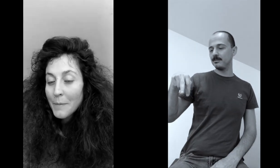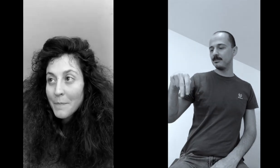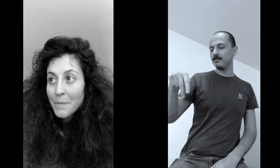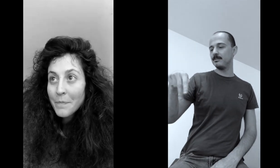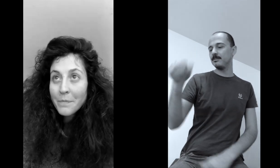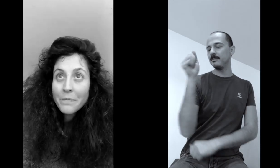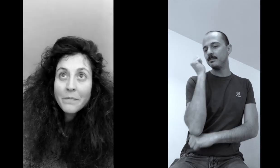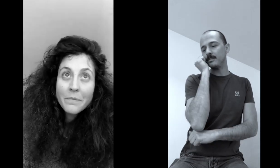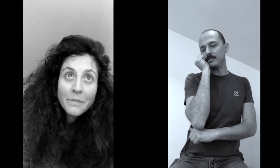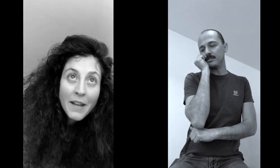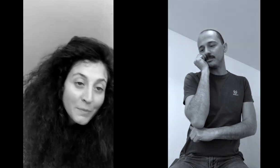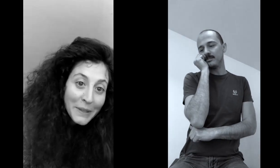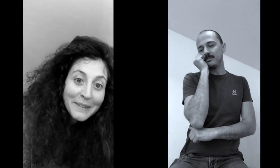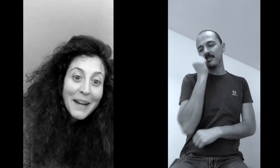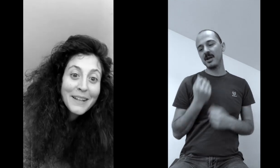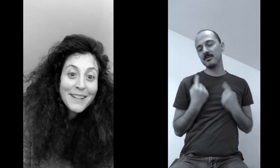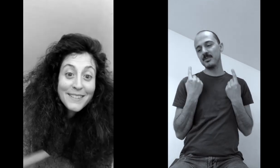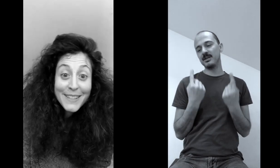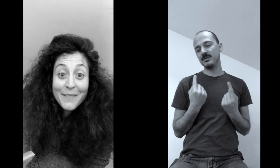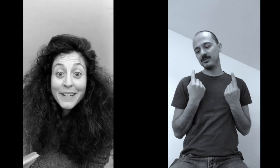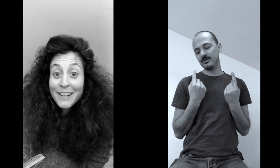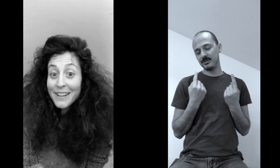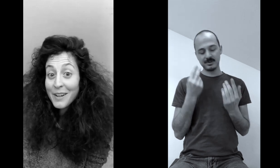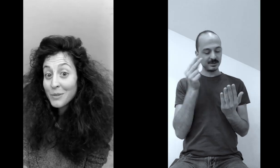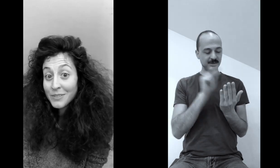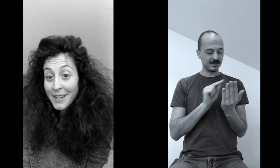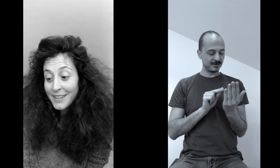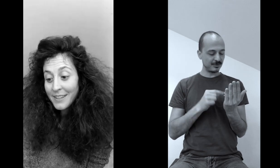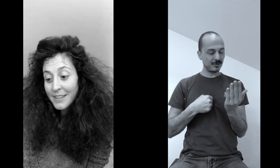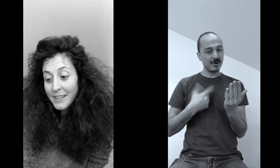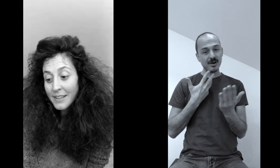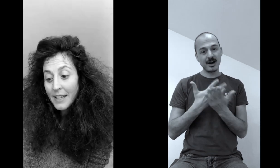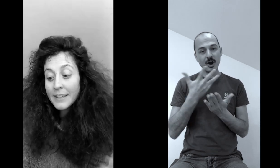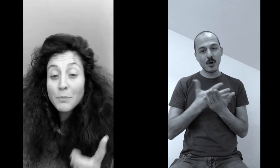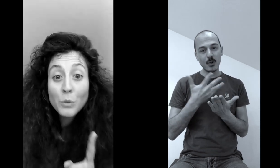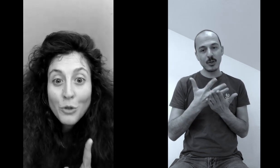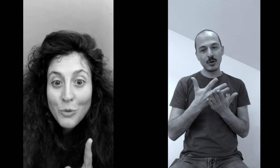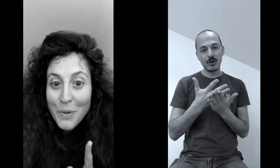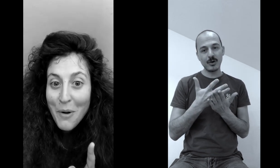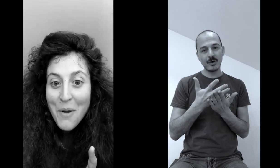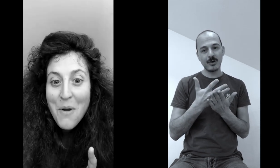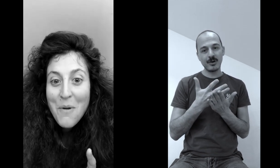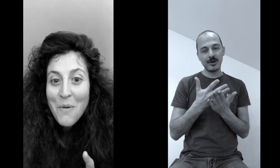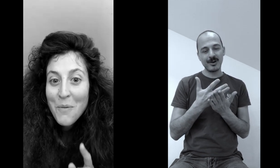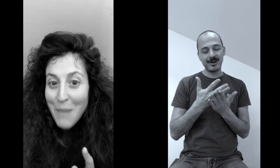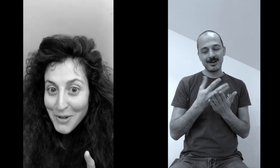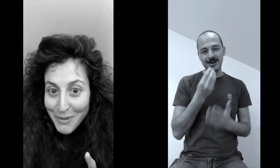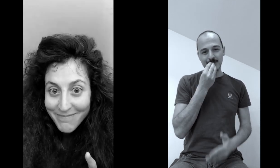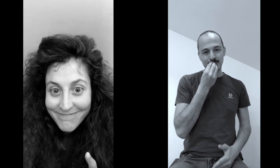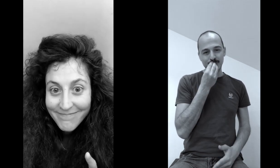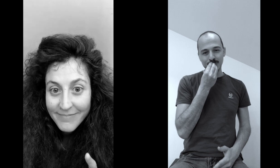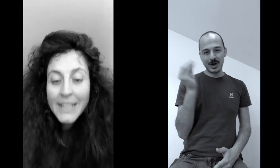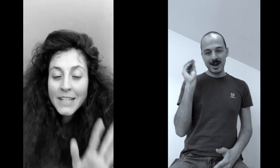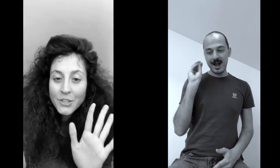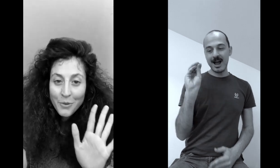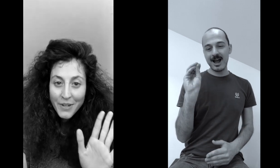aspettare scrivere e raccontare ti butto giù però un bacio